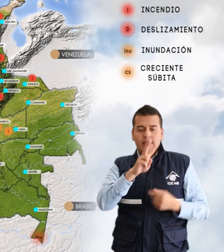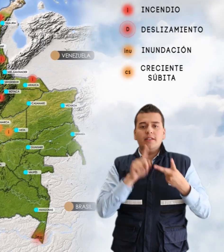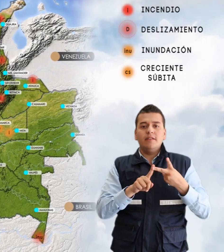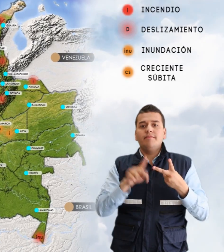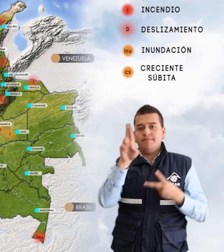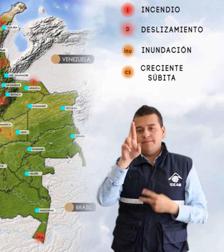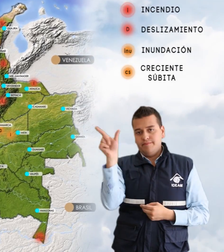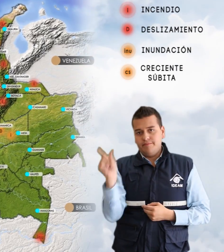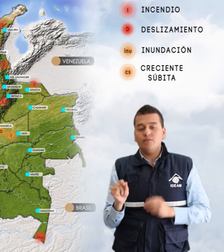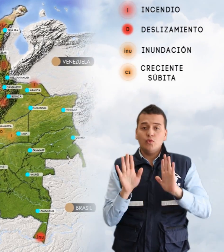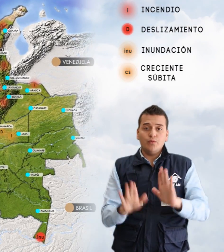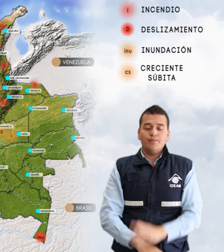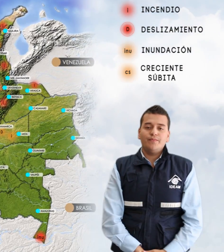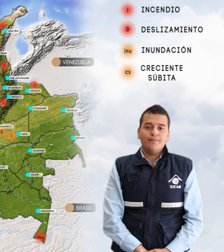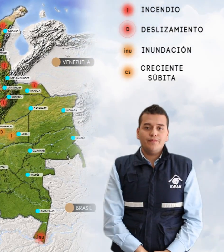y Rizaralda.